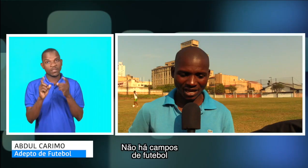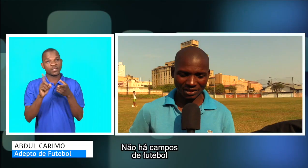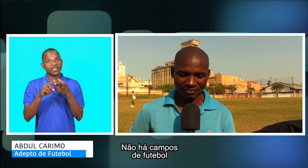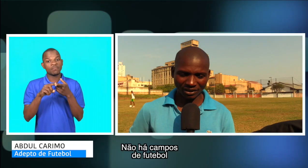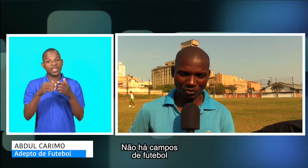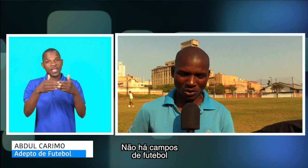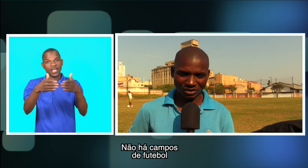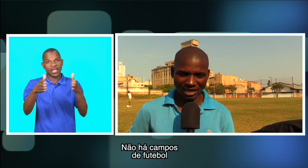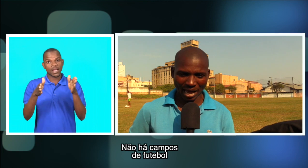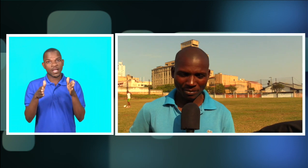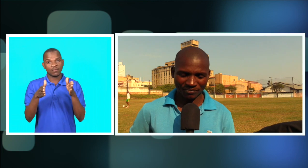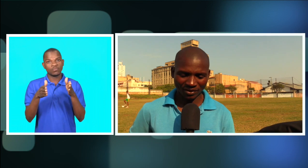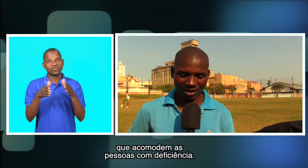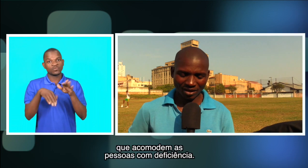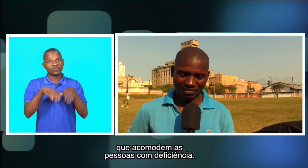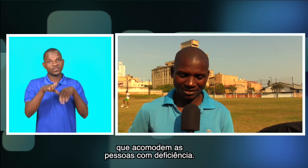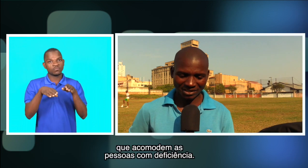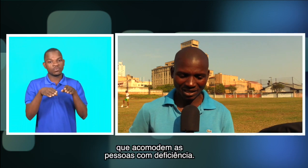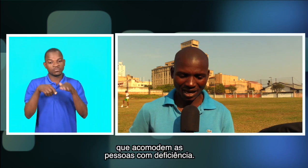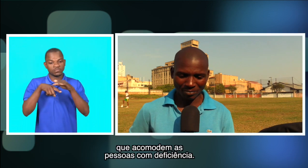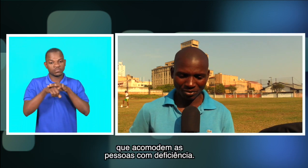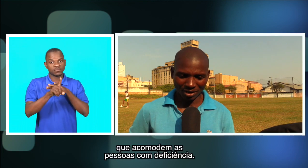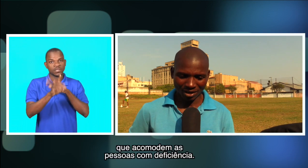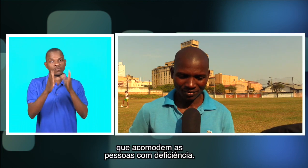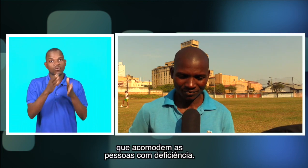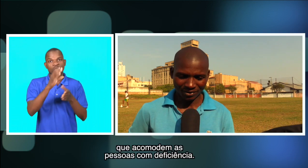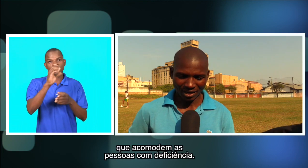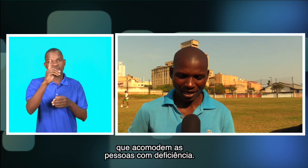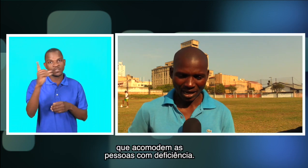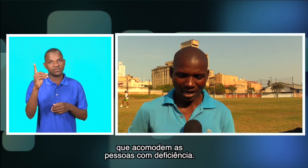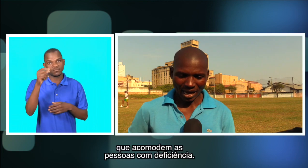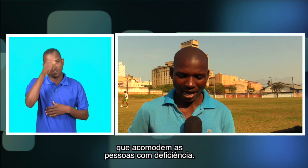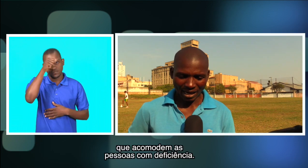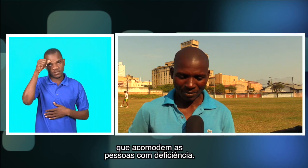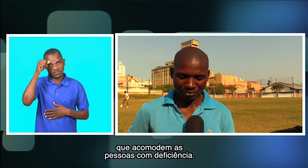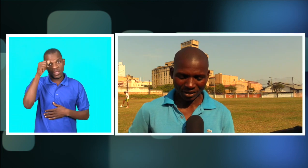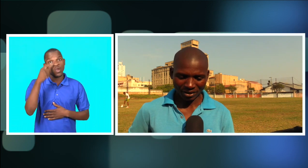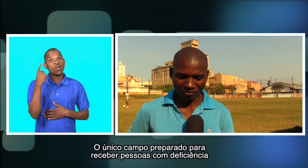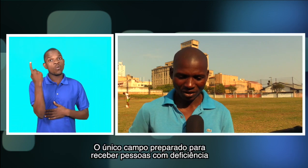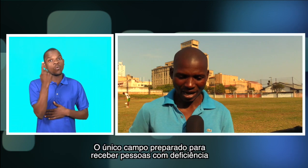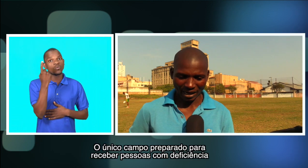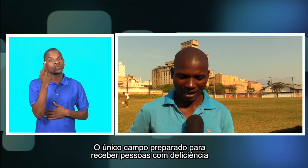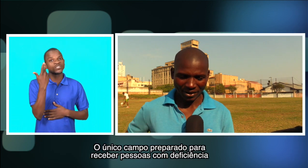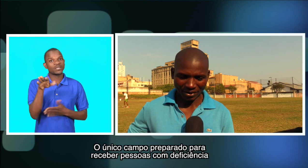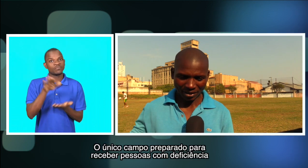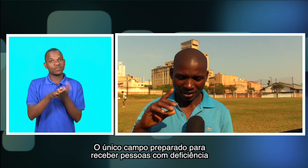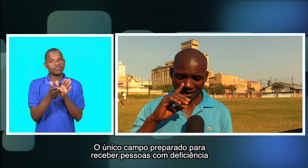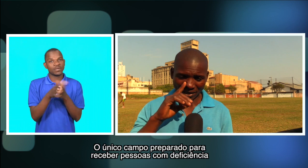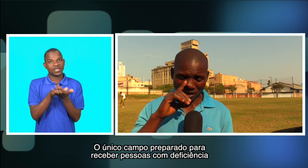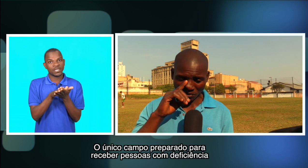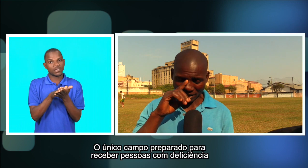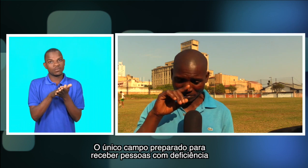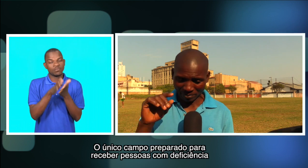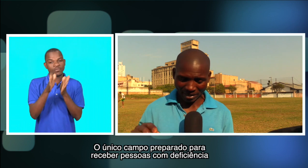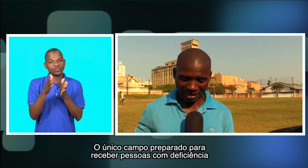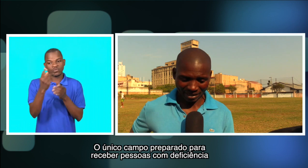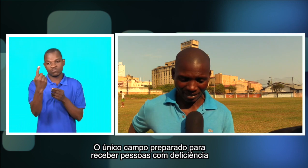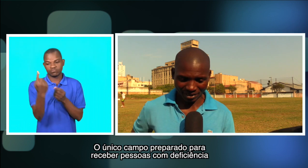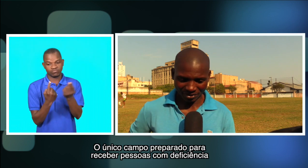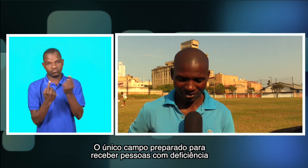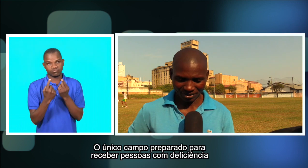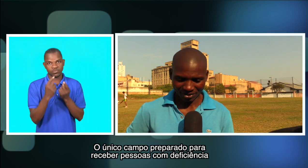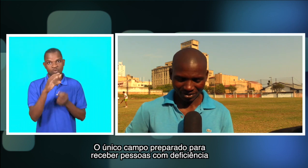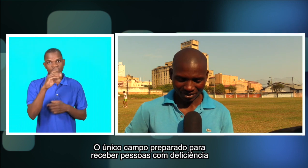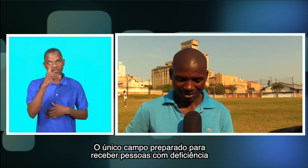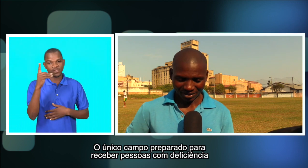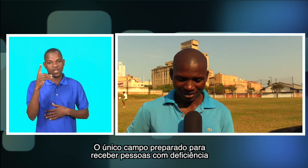Não há campos de futebol que acomodem pessoas com deficiência. O único campo preparado